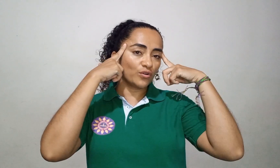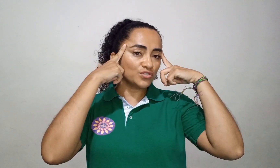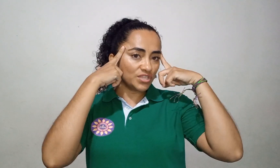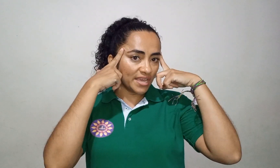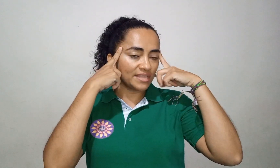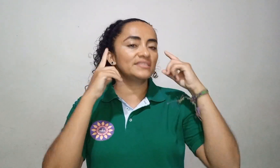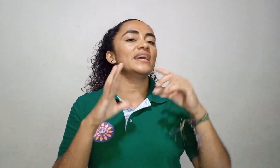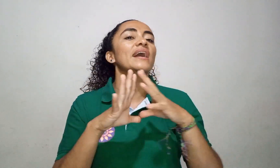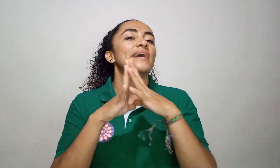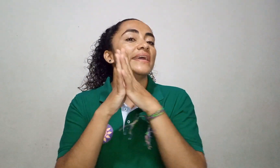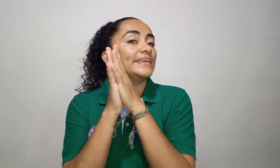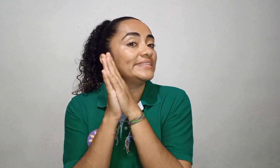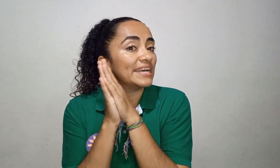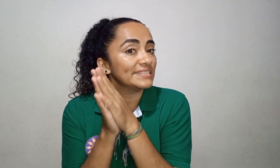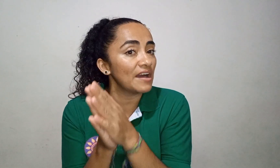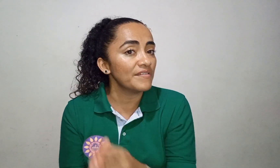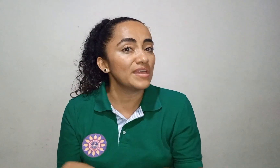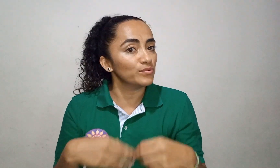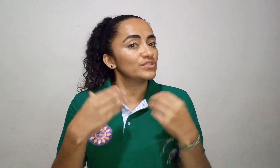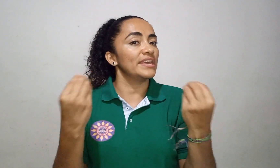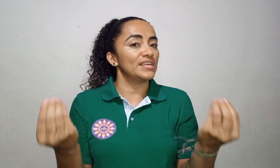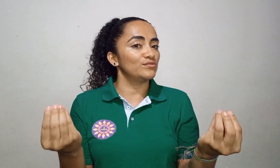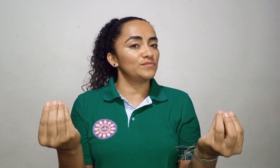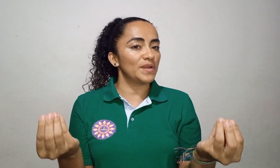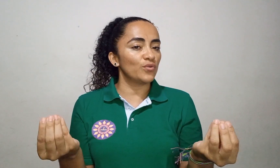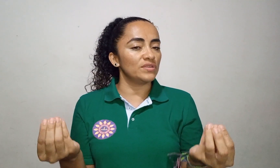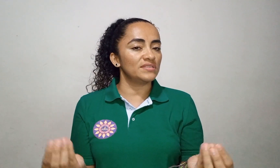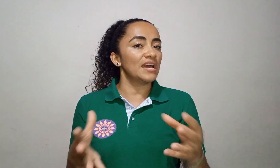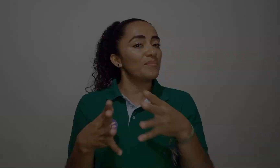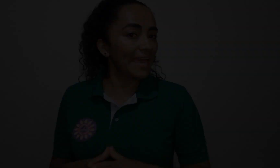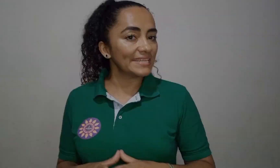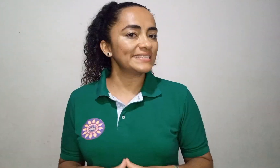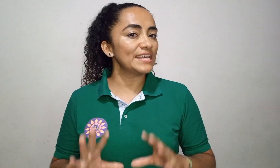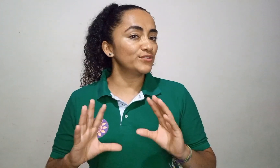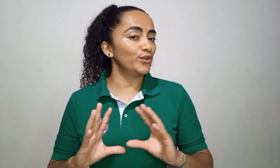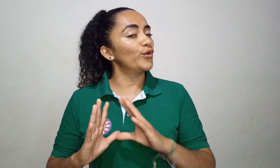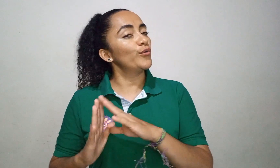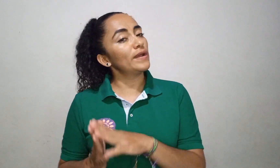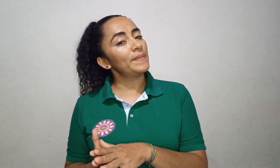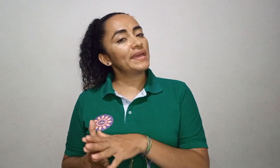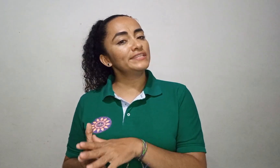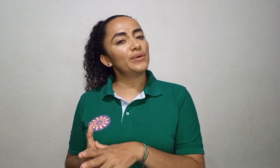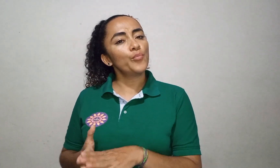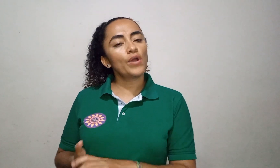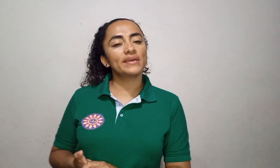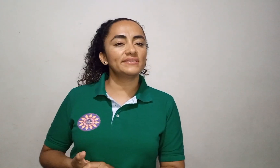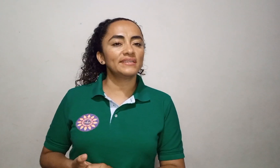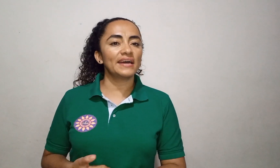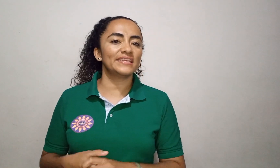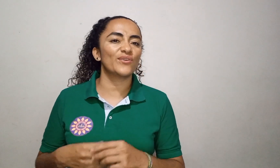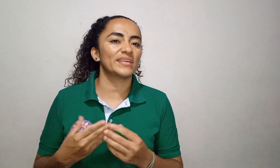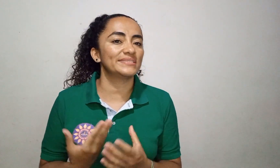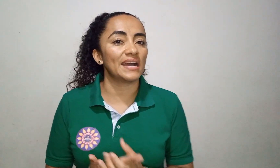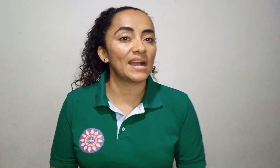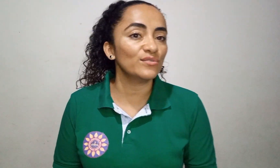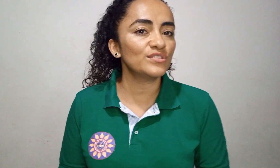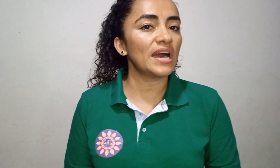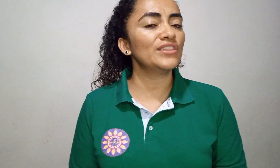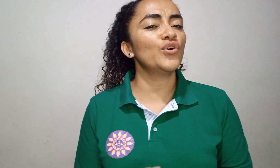conciencia y ya sabemos que esto es perjudicial. Esta es solo una pequeña muestra de lo que está causando